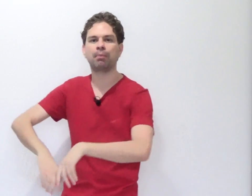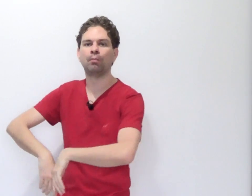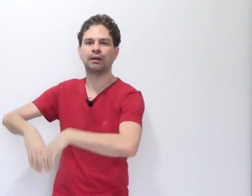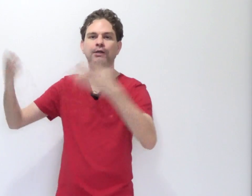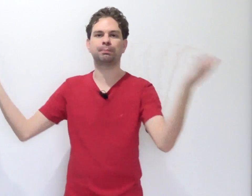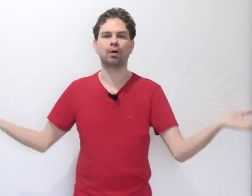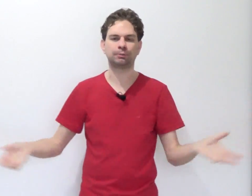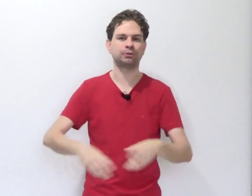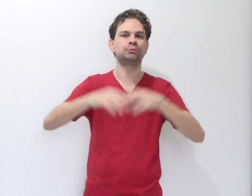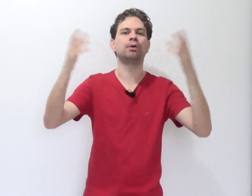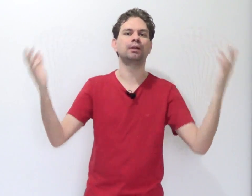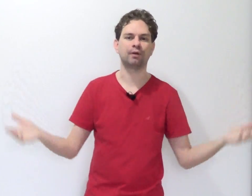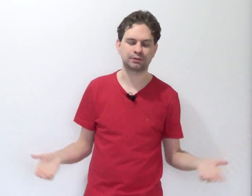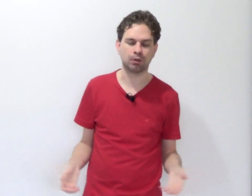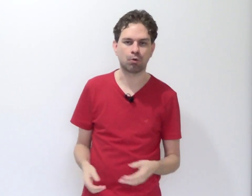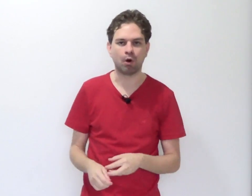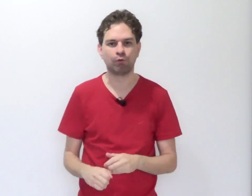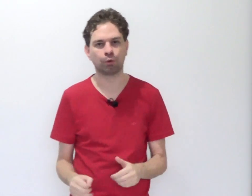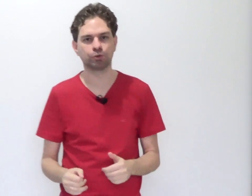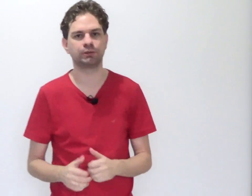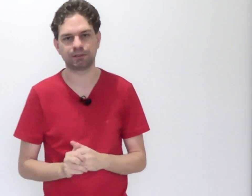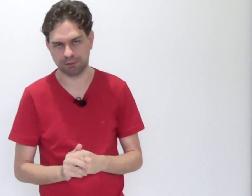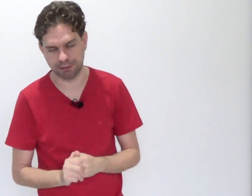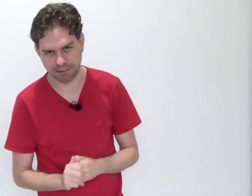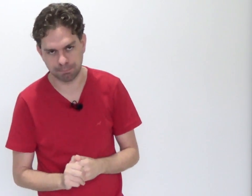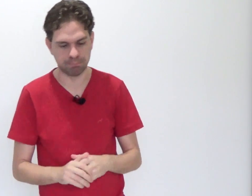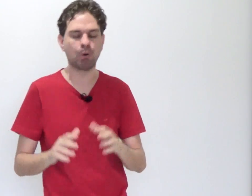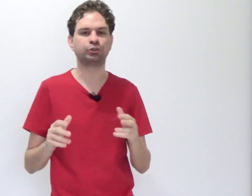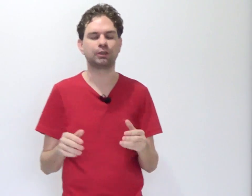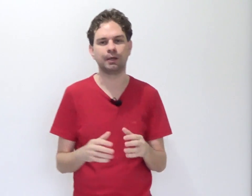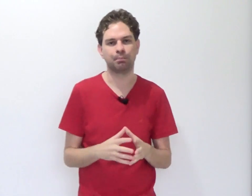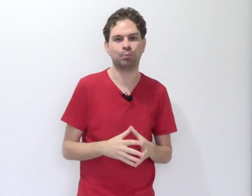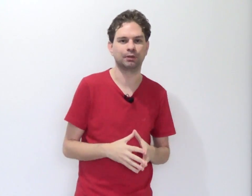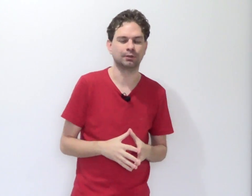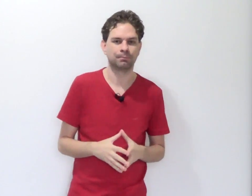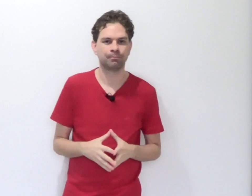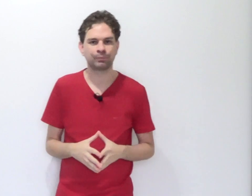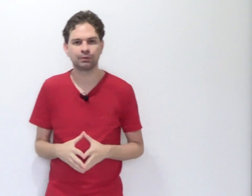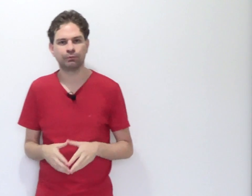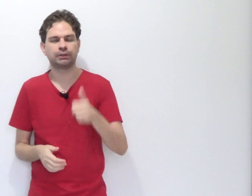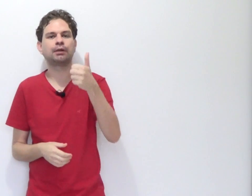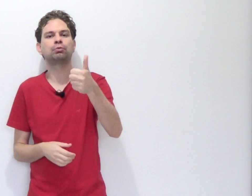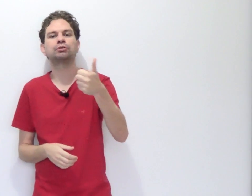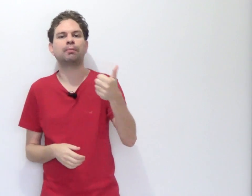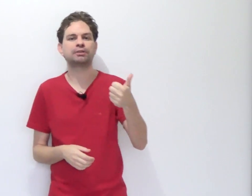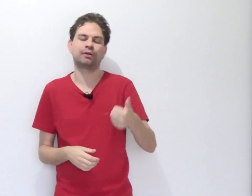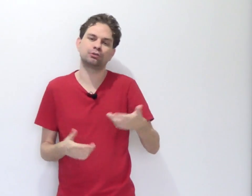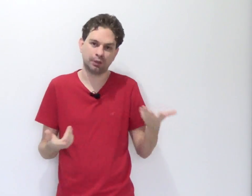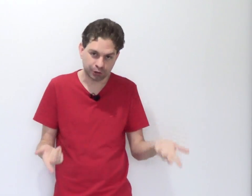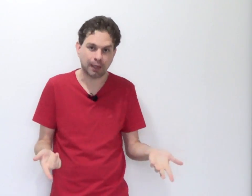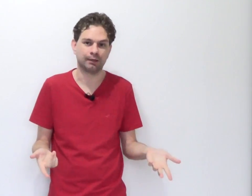bomba lá, explode pra gente poder fazer logo um alvoroço nessa maldita república. Você tem duas ou mais infrações? Tem.